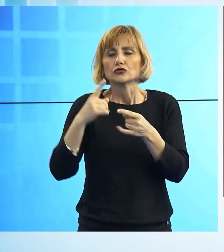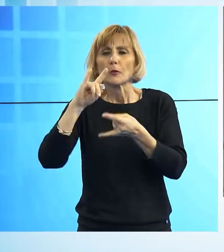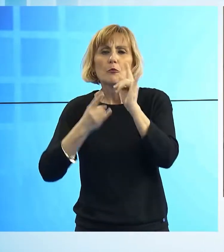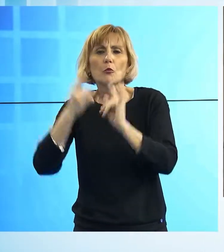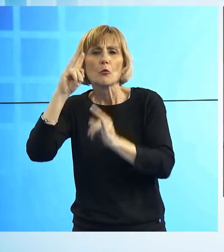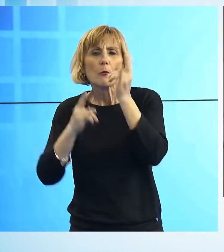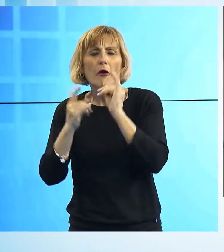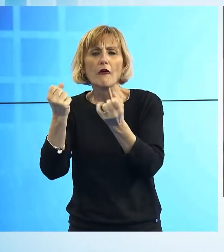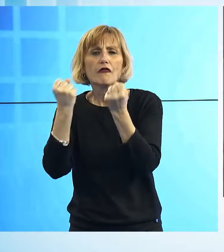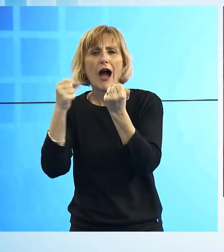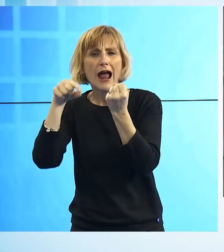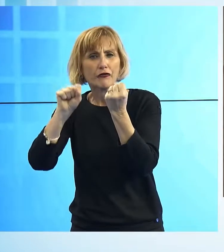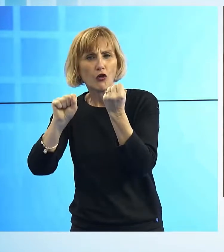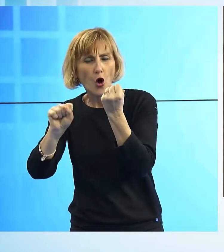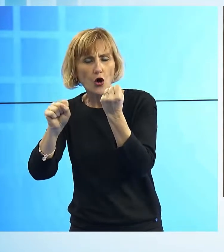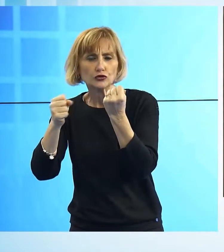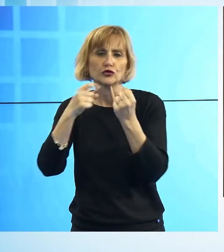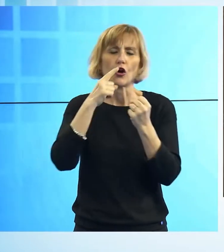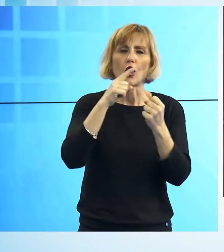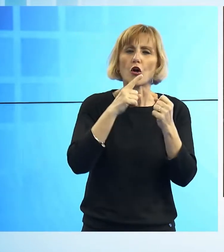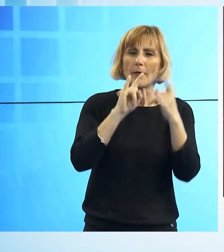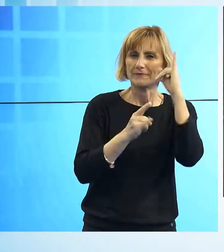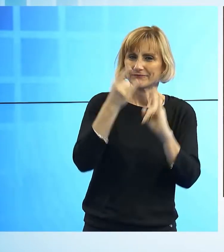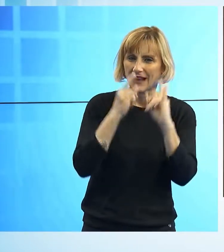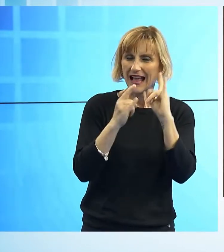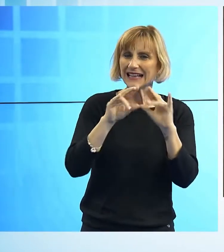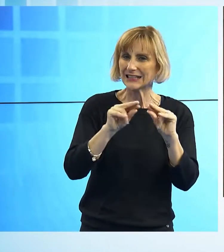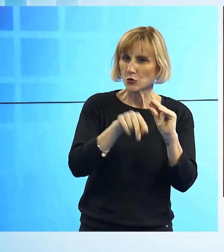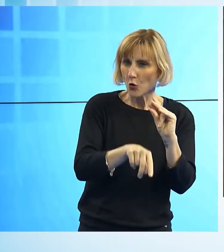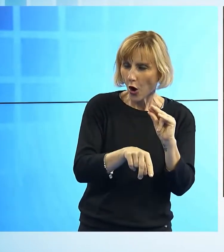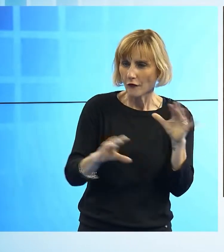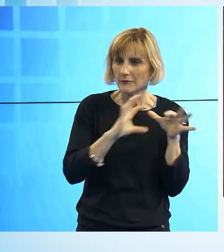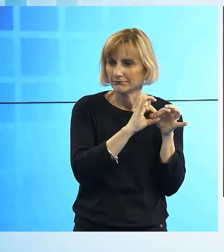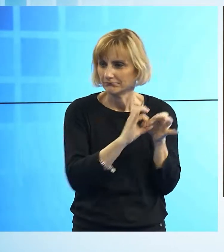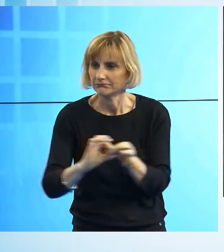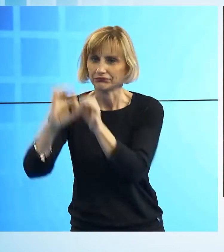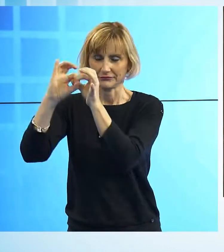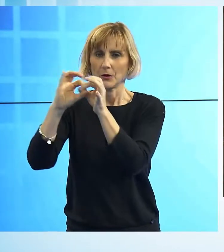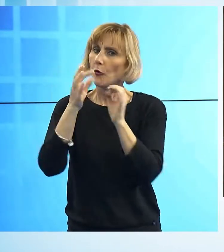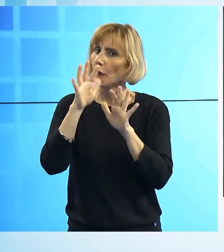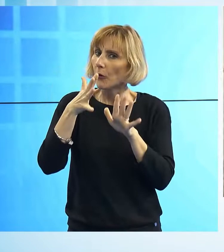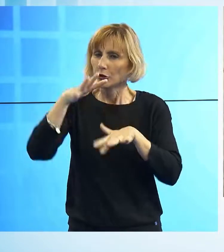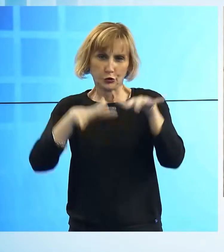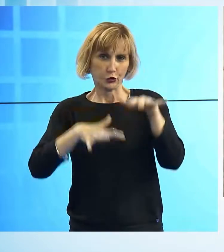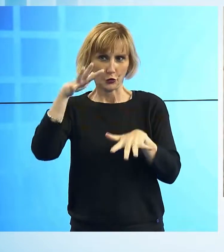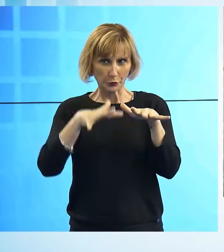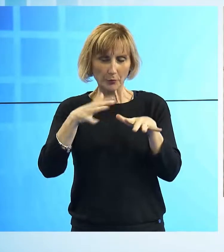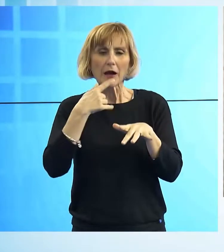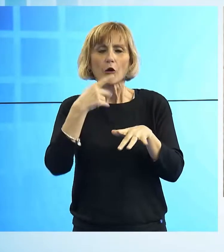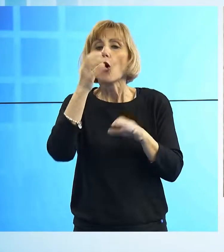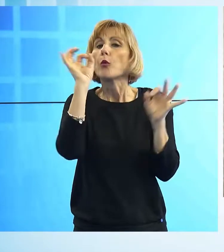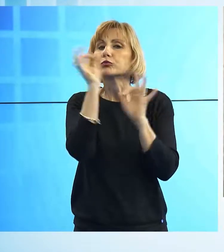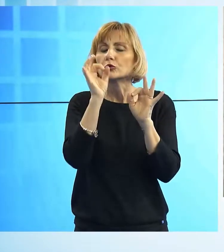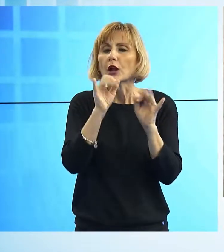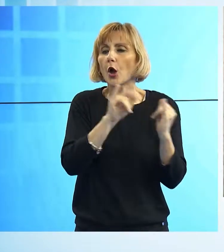ma questo vano potrebbe essere anche uno degli accessi che portano ad un livello più basso, forse una via di fuga segreta. L'unica cosa